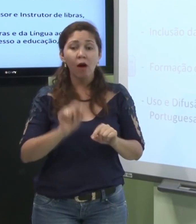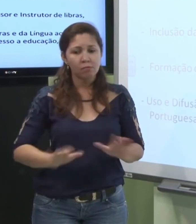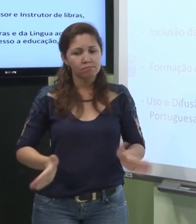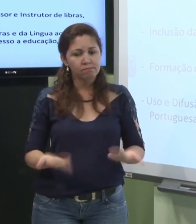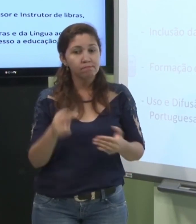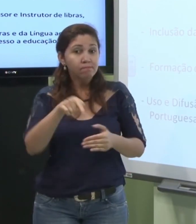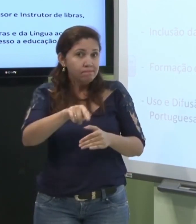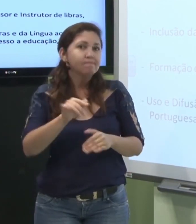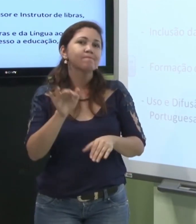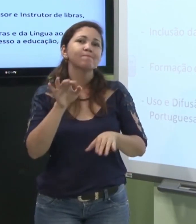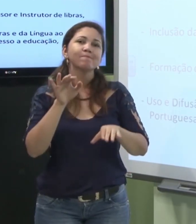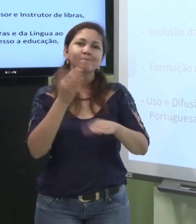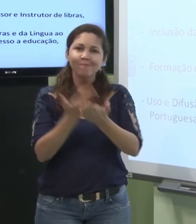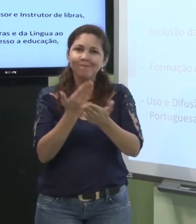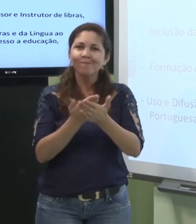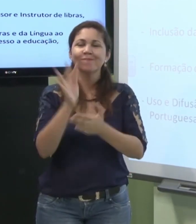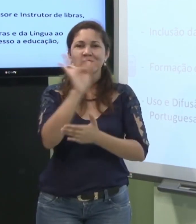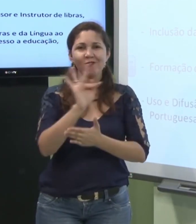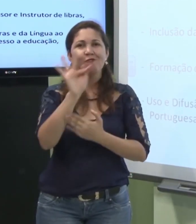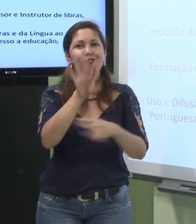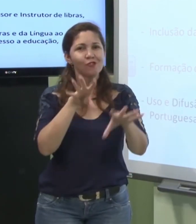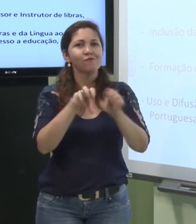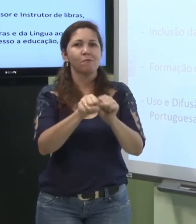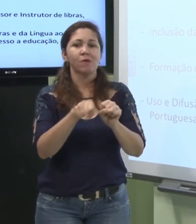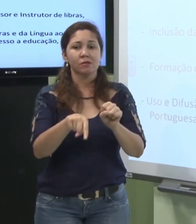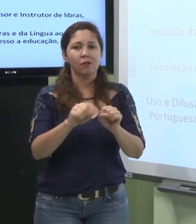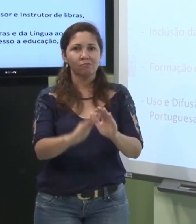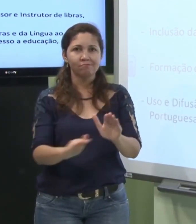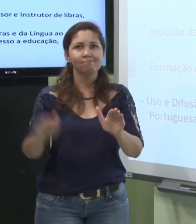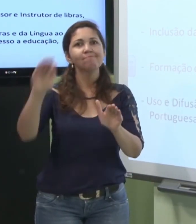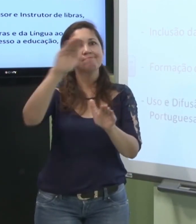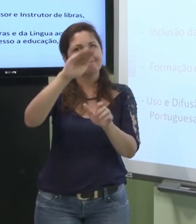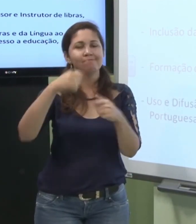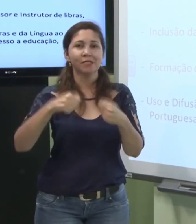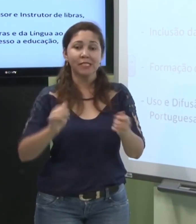estimular eles a fazerem faculdade para ter um ensino superior